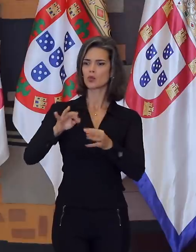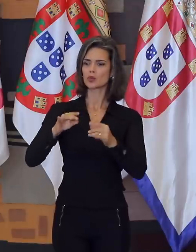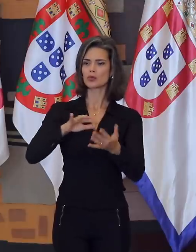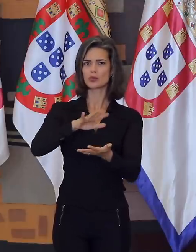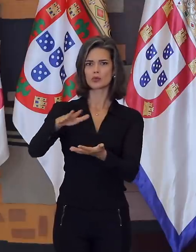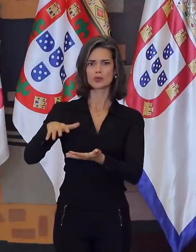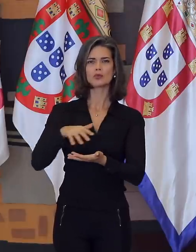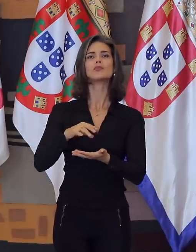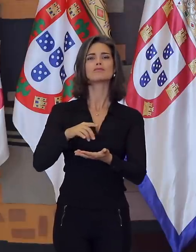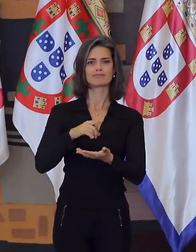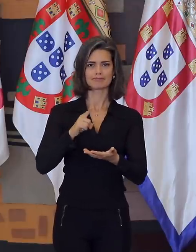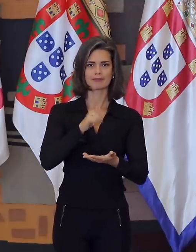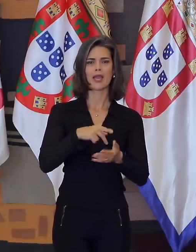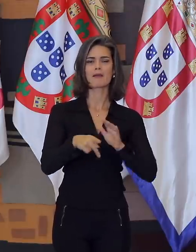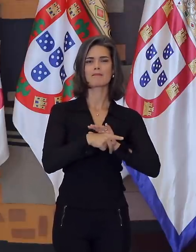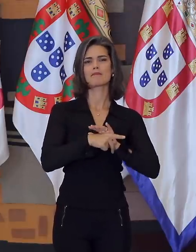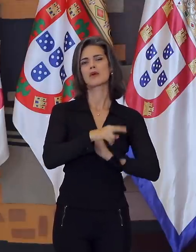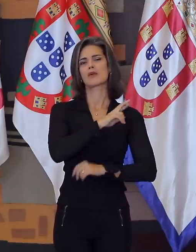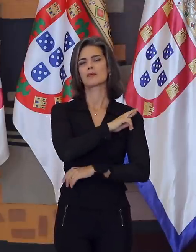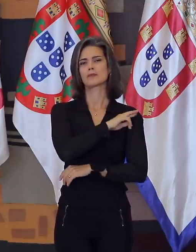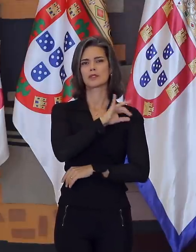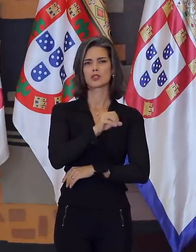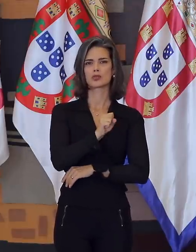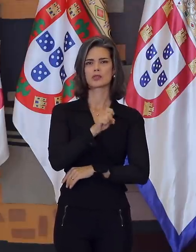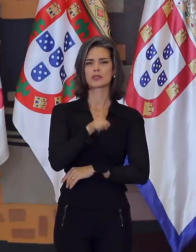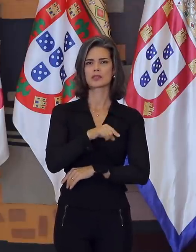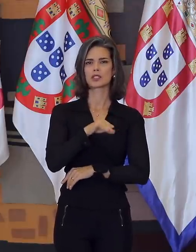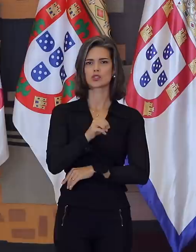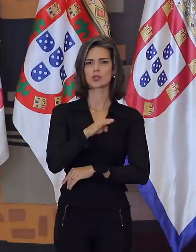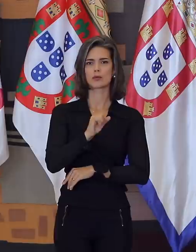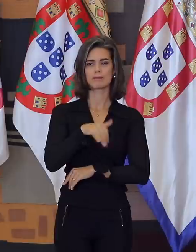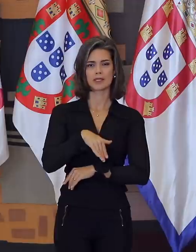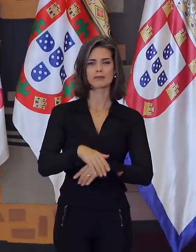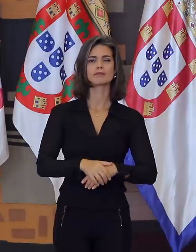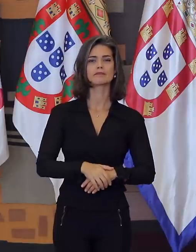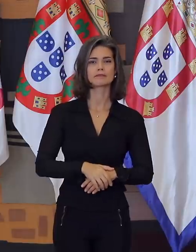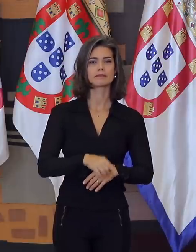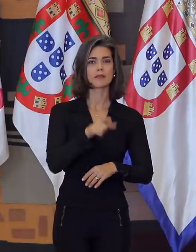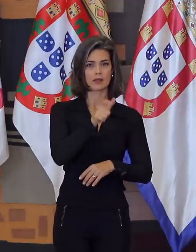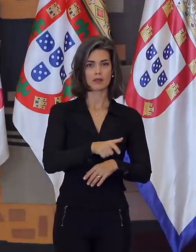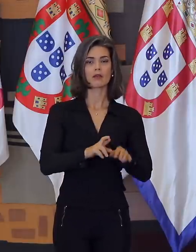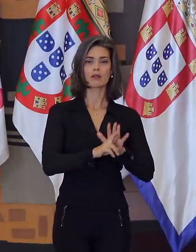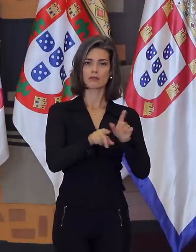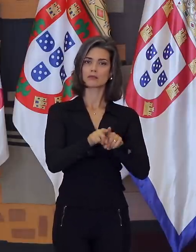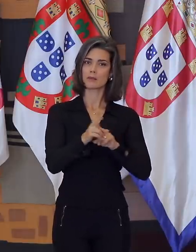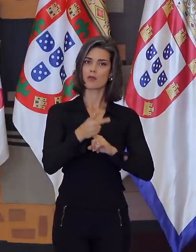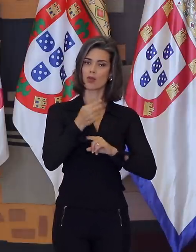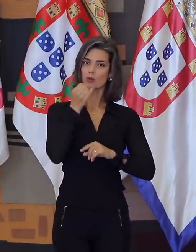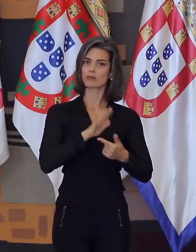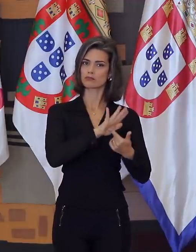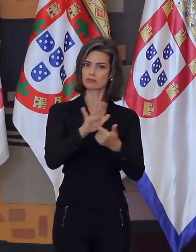as digitais de José Jobim. Não por acaso, o embaixador também representou os valores brasileiros e